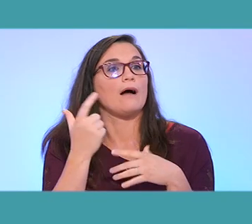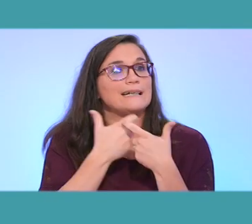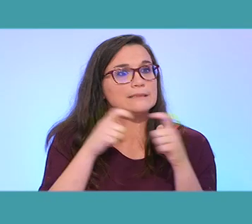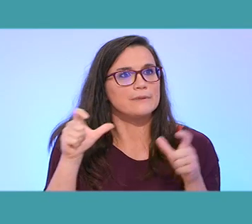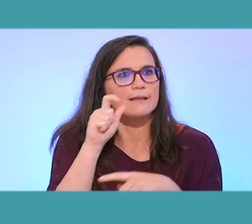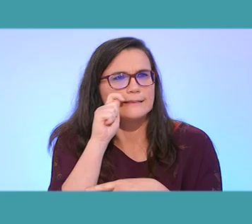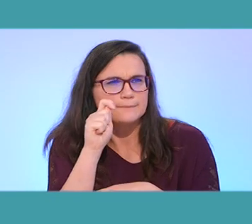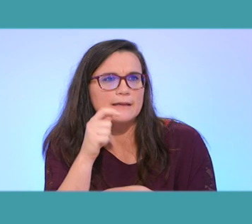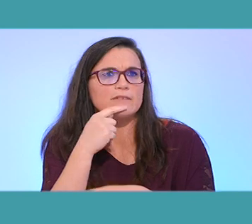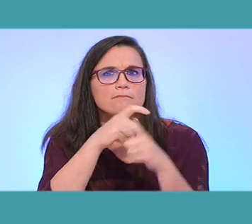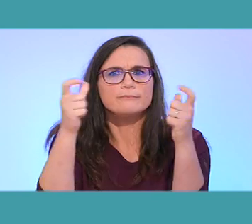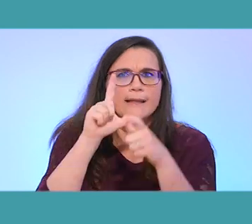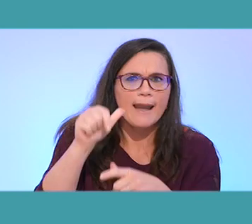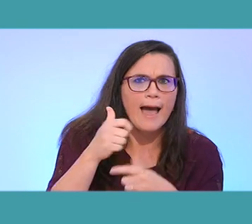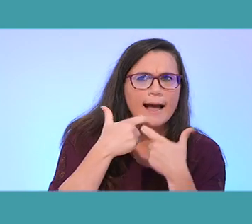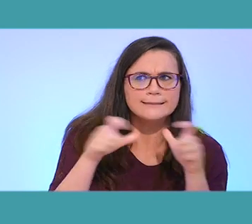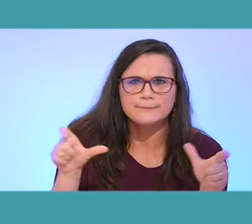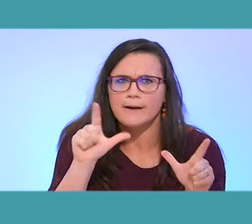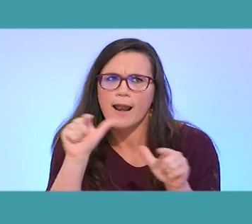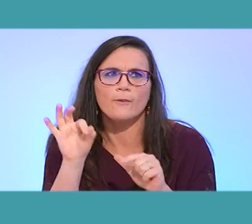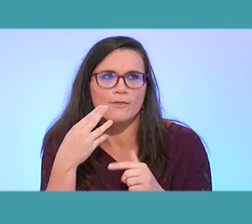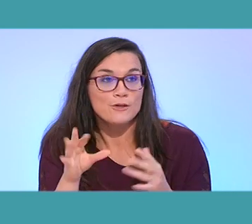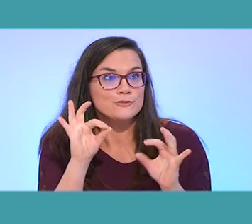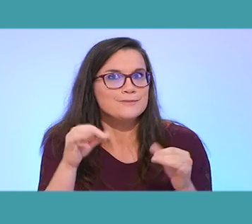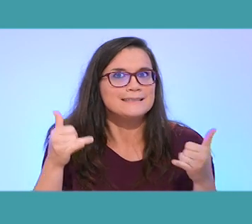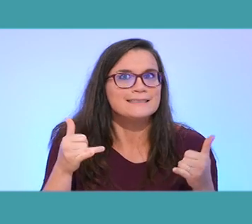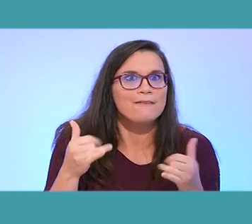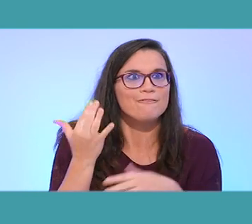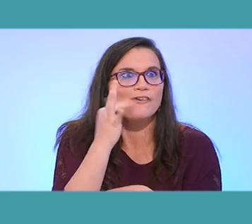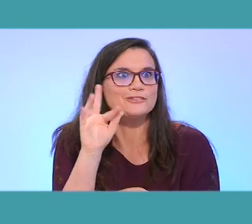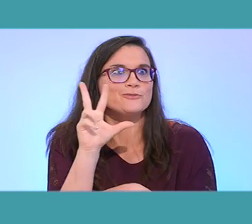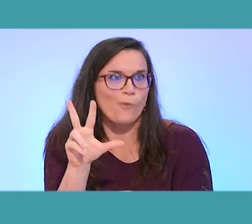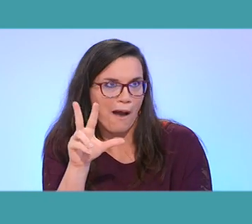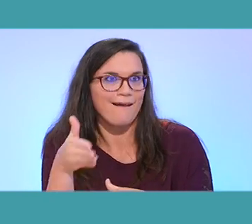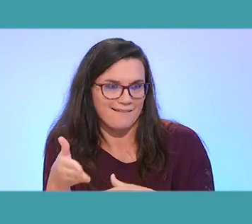les personnes sourds aveugles. Et puis, je peux intervenir aussi en tant qu'experte dans des